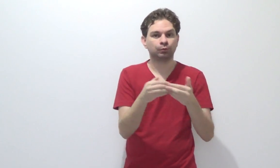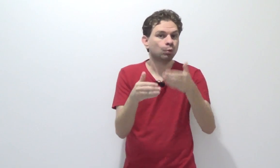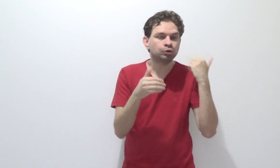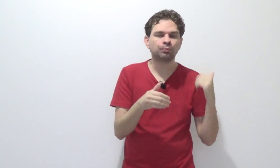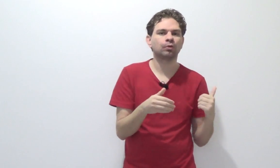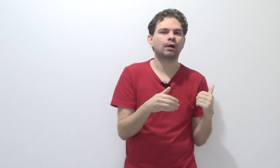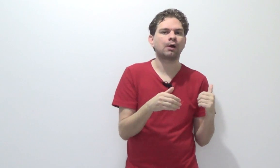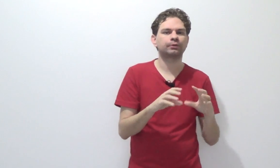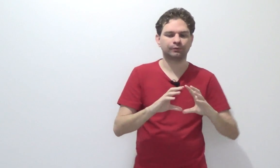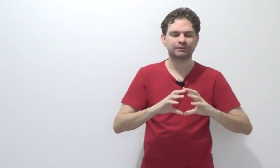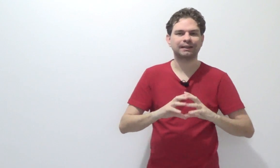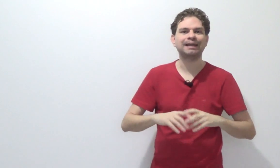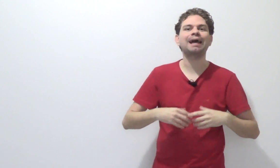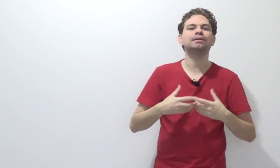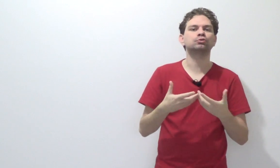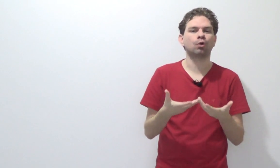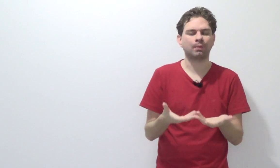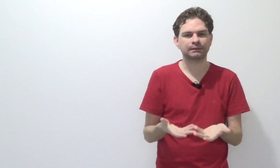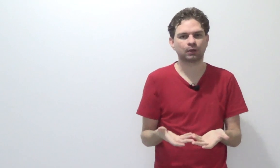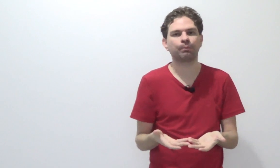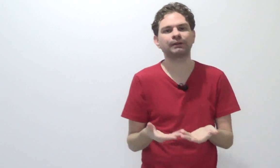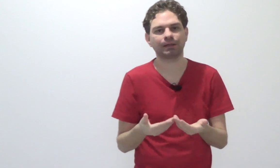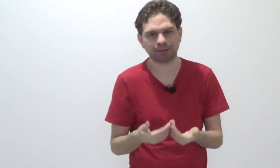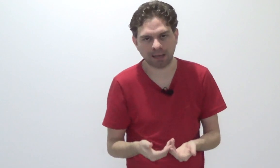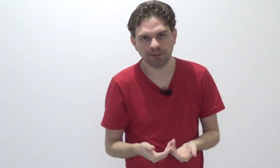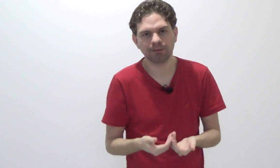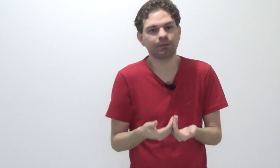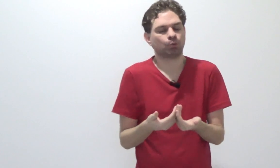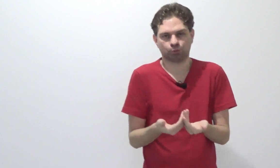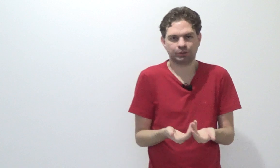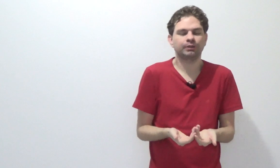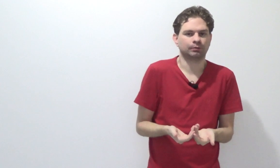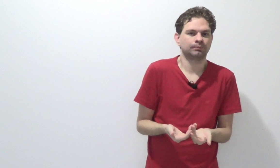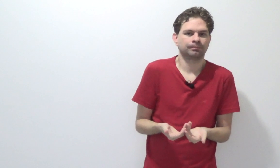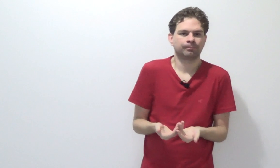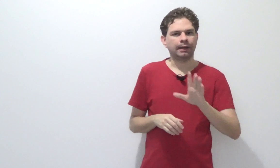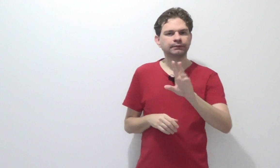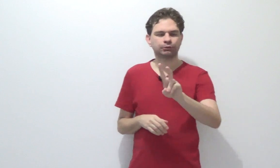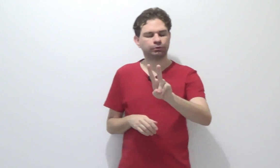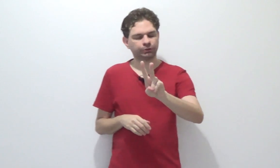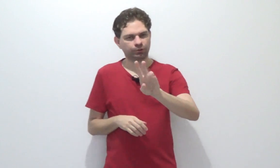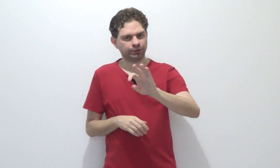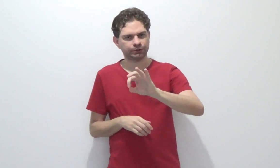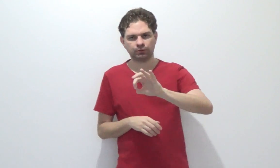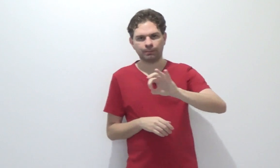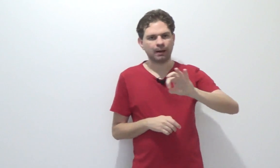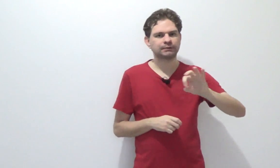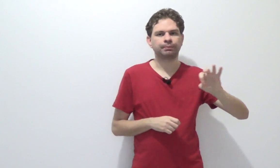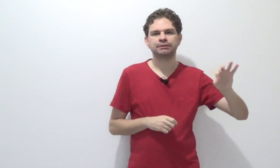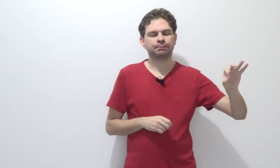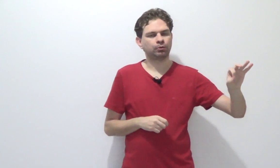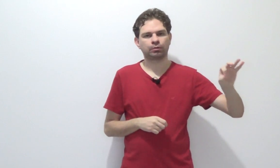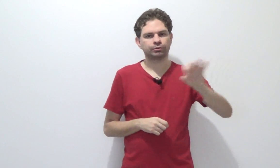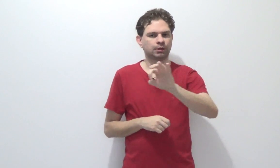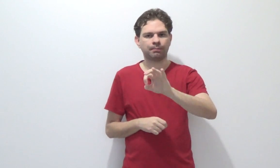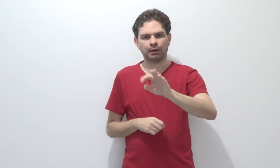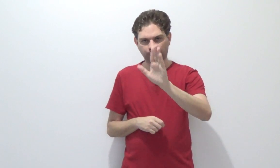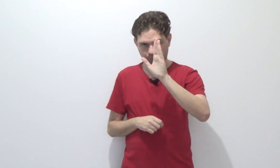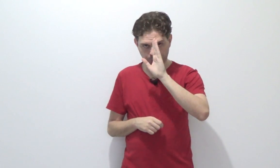no último local em que você realizou uma ação para tentar e não conseguir. Essas duas teorias são a base principal do nosso trabalho. Então vamos